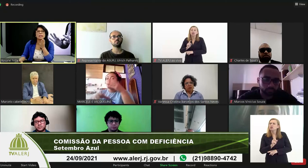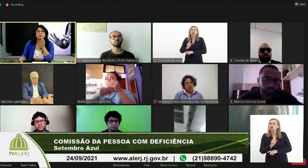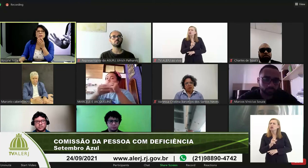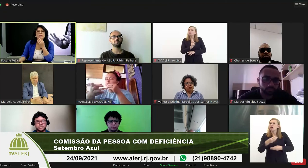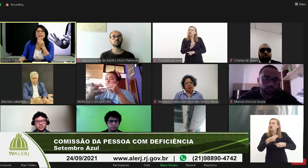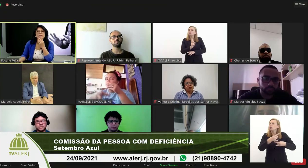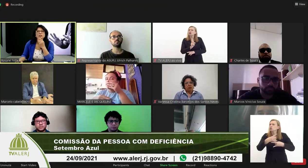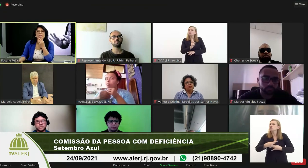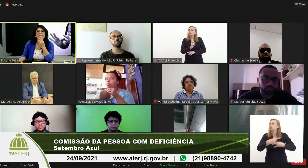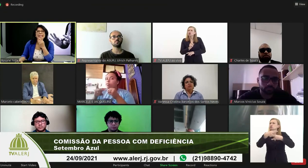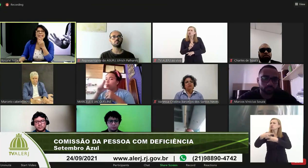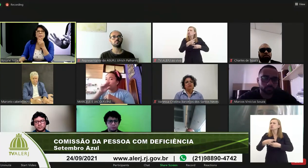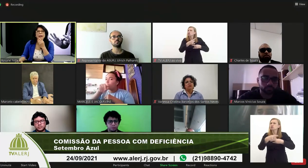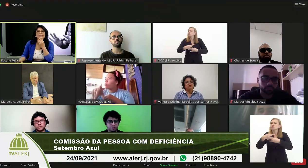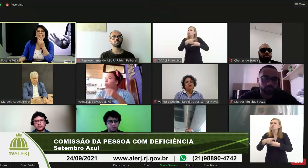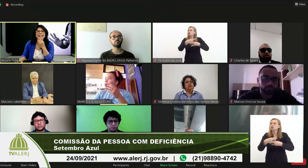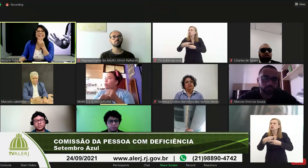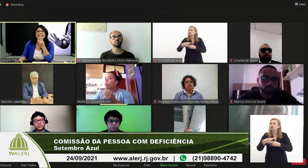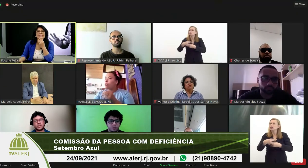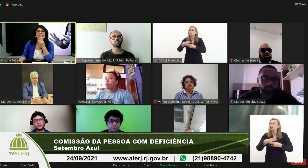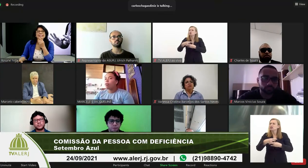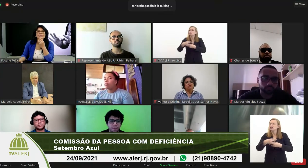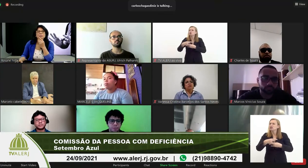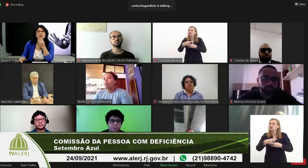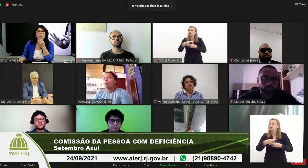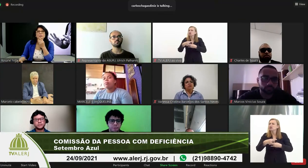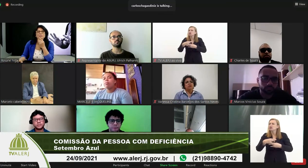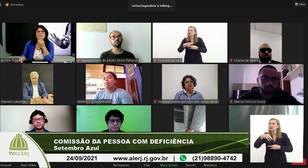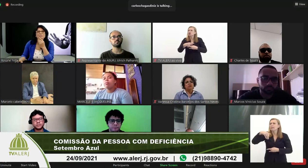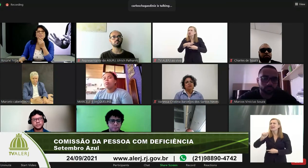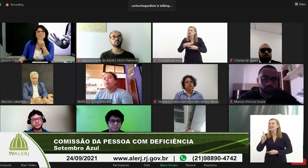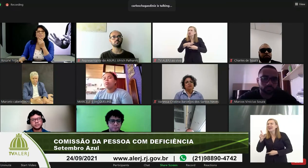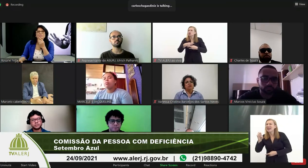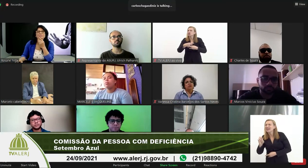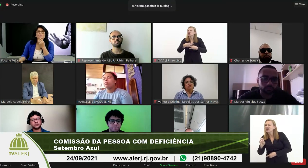Zoom não é isso? Jaqueline e Marcelo eu não recebi